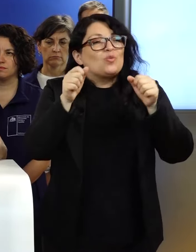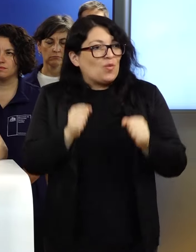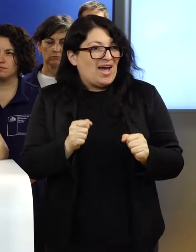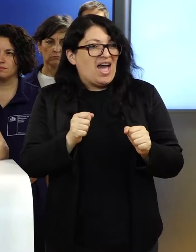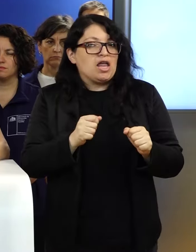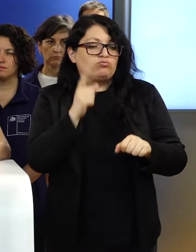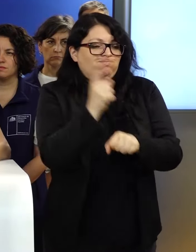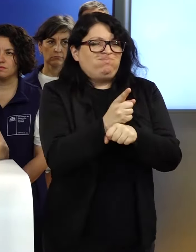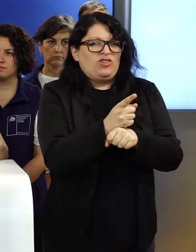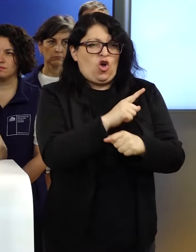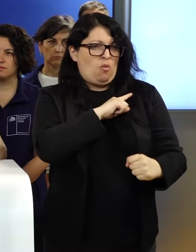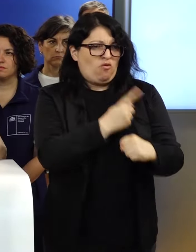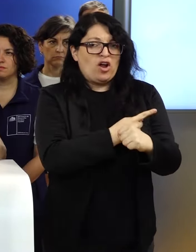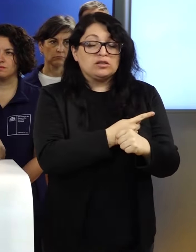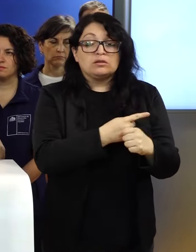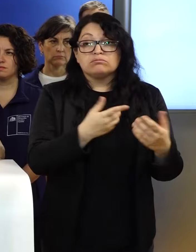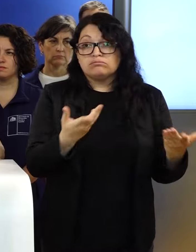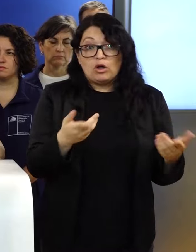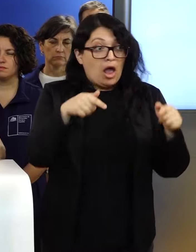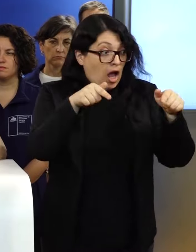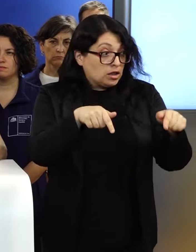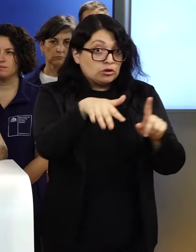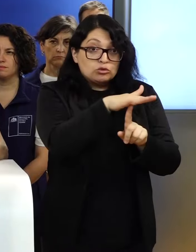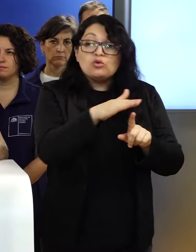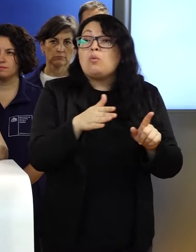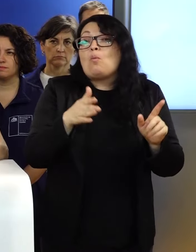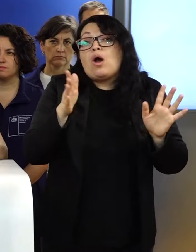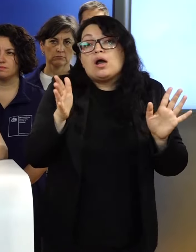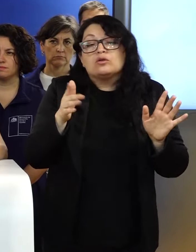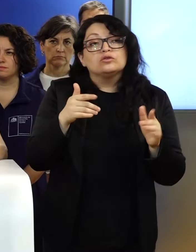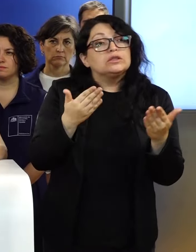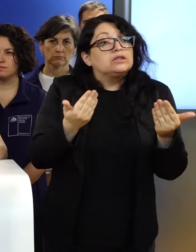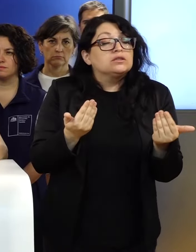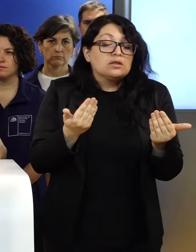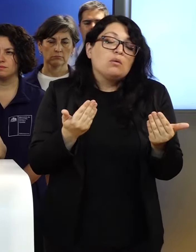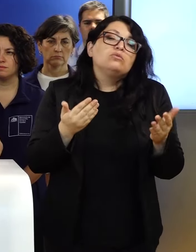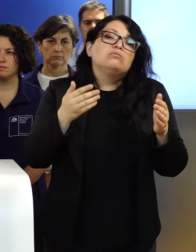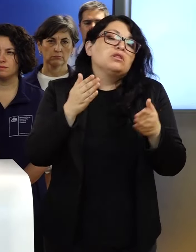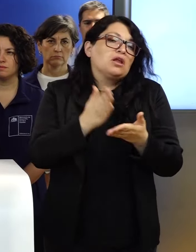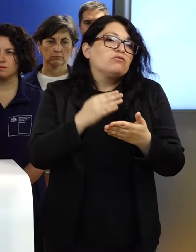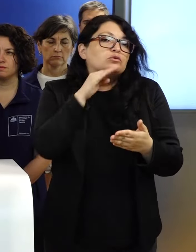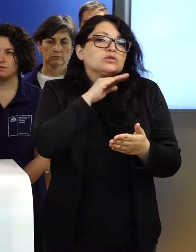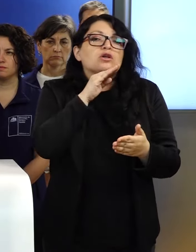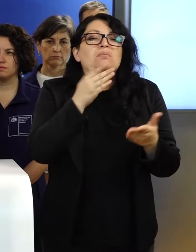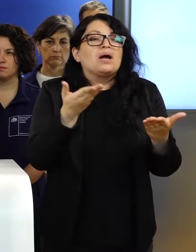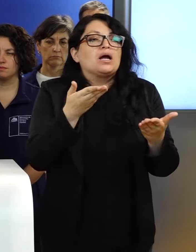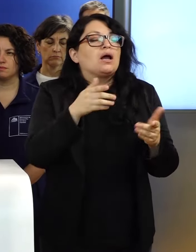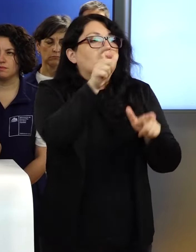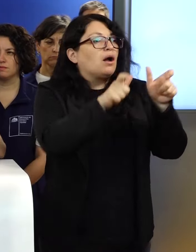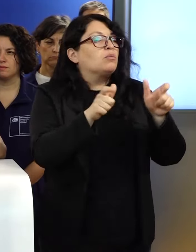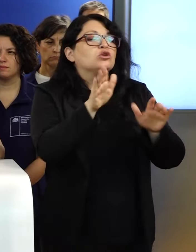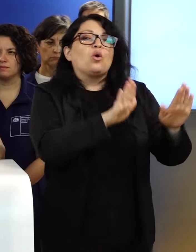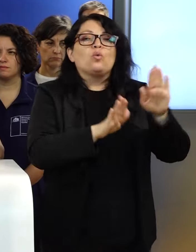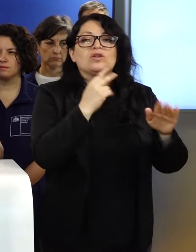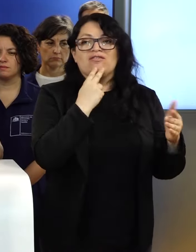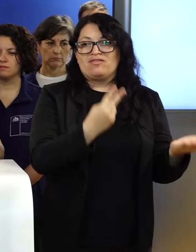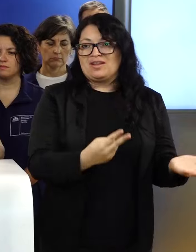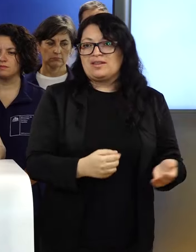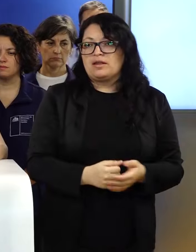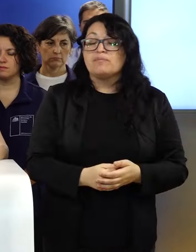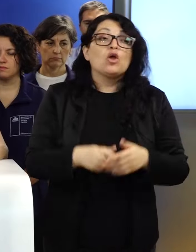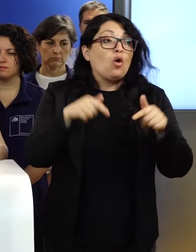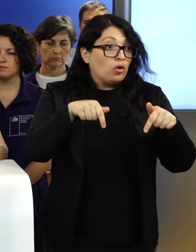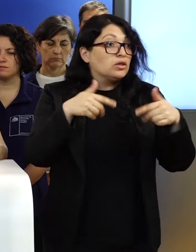Y en casos como este es cuando corresponde ocuparla de ser necesario para proteger a las personas. Durante el día de hoy hubo un despliegue